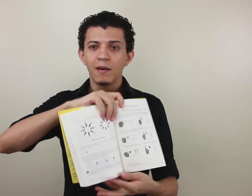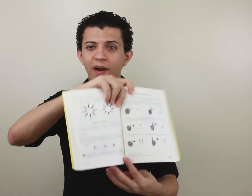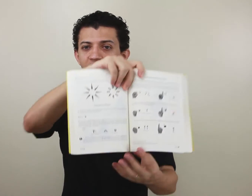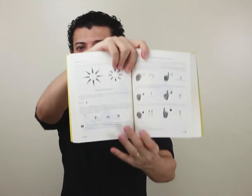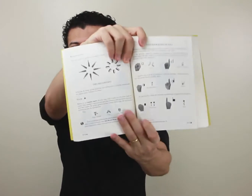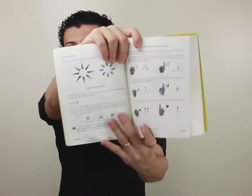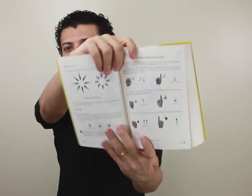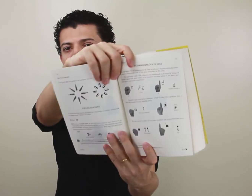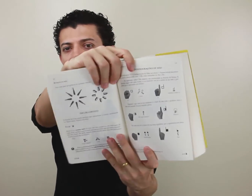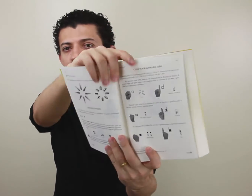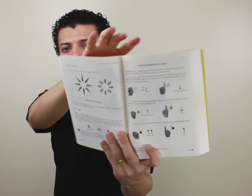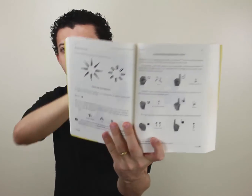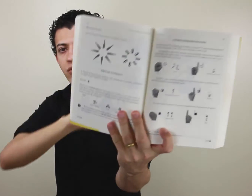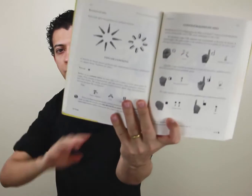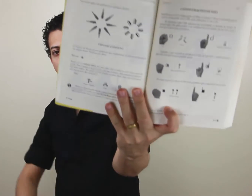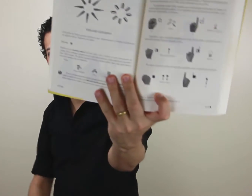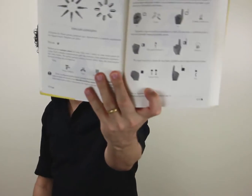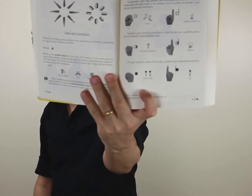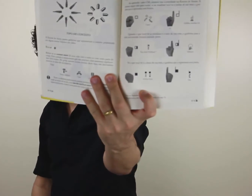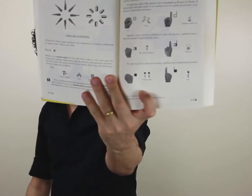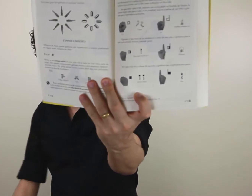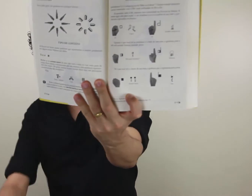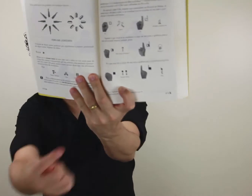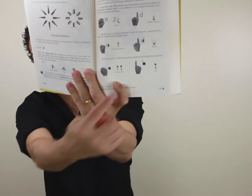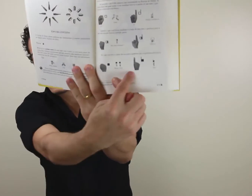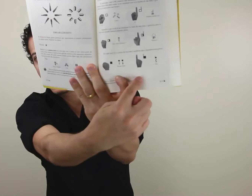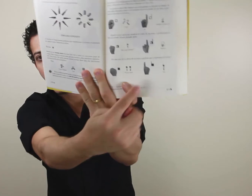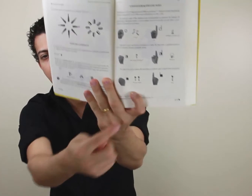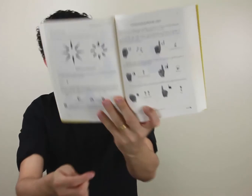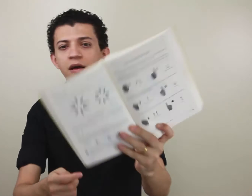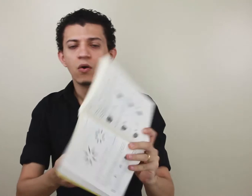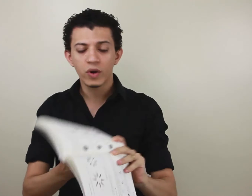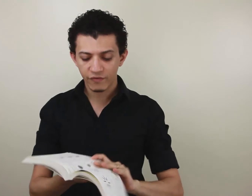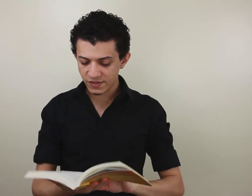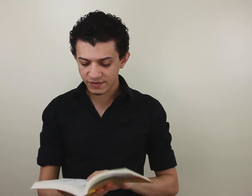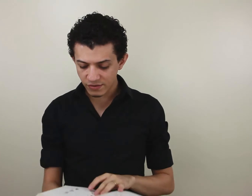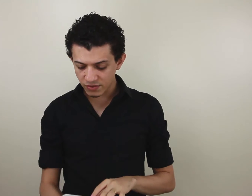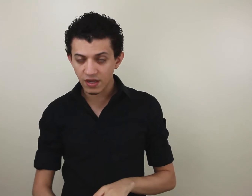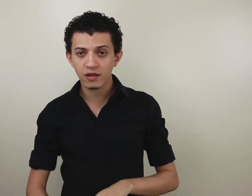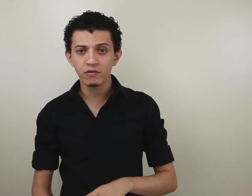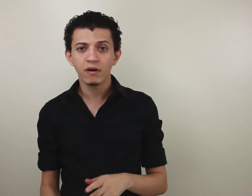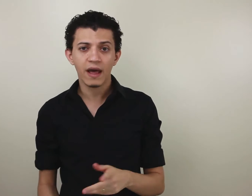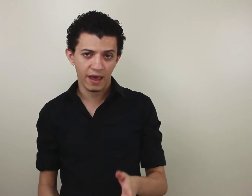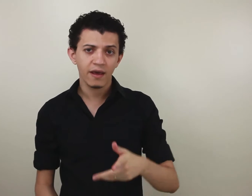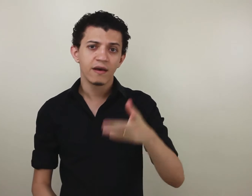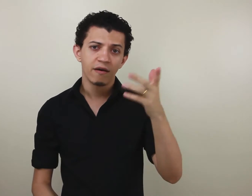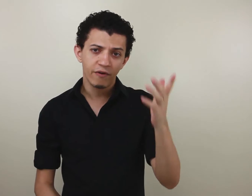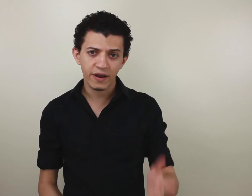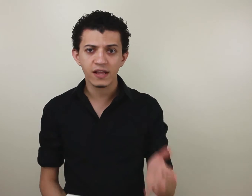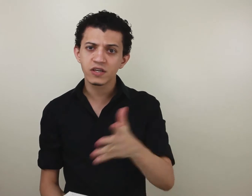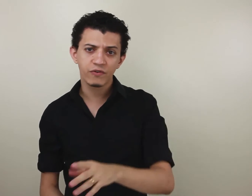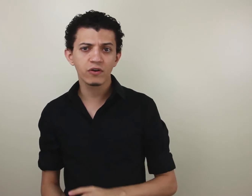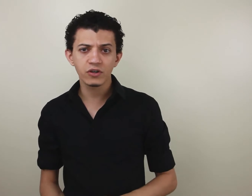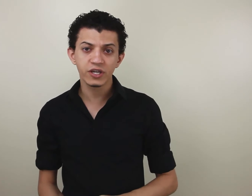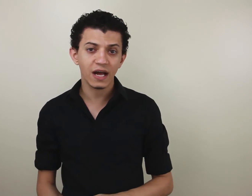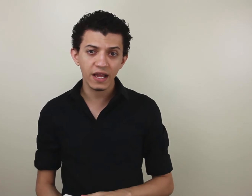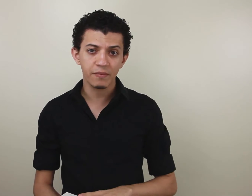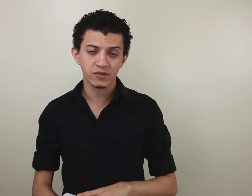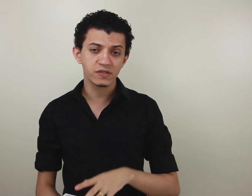para você estudar as configurações de mão, que você vê aqui, o que você está estudando é fonética e fonologia da Libras. Ou